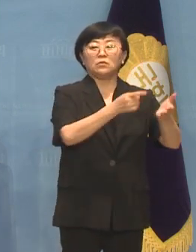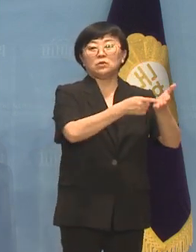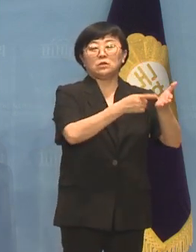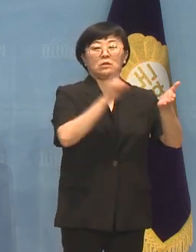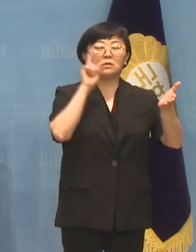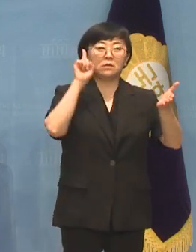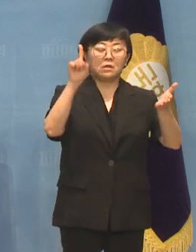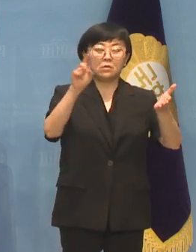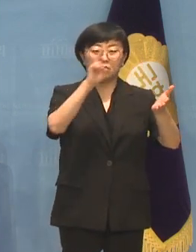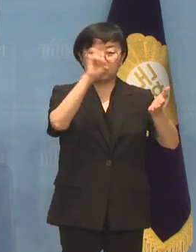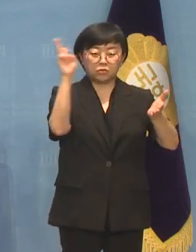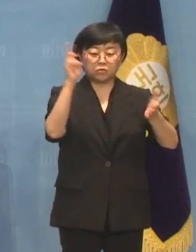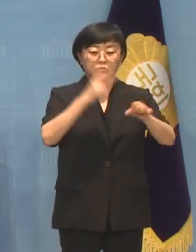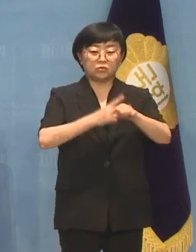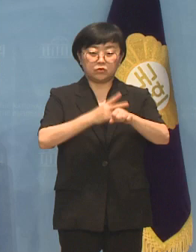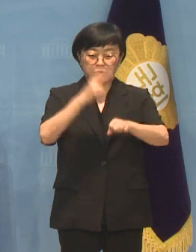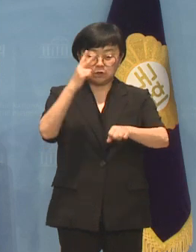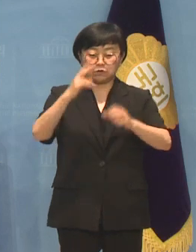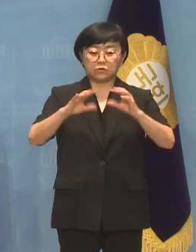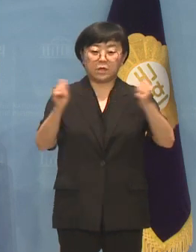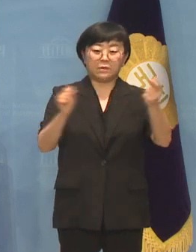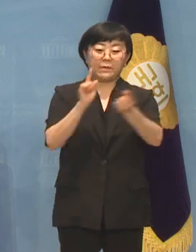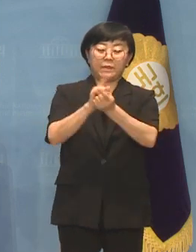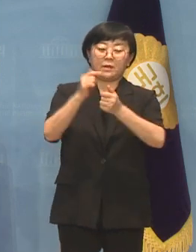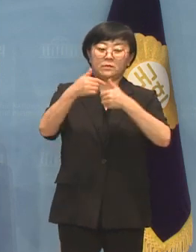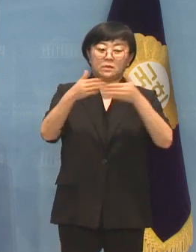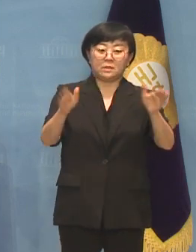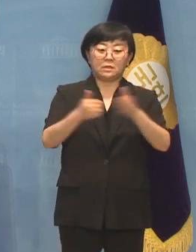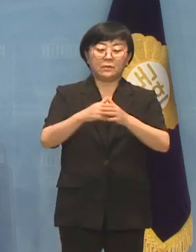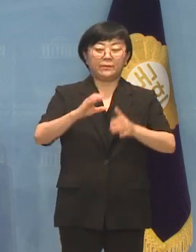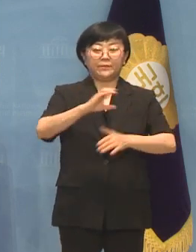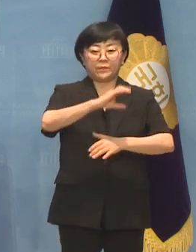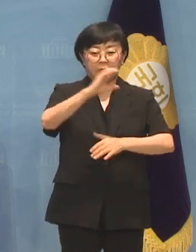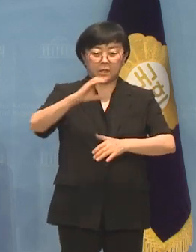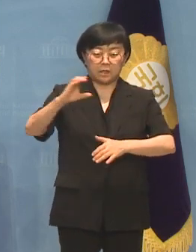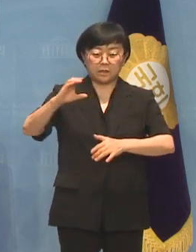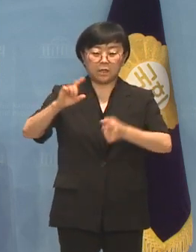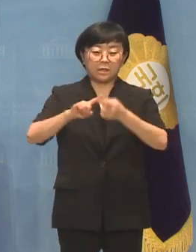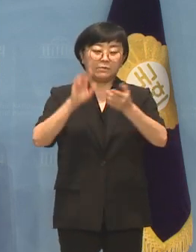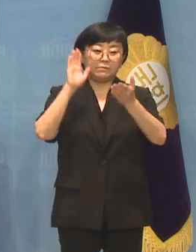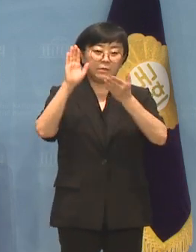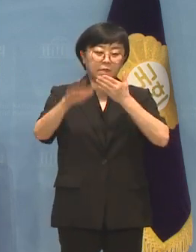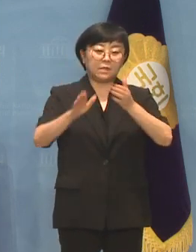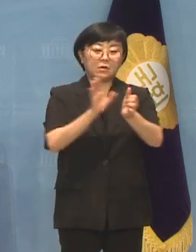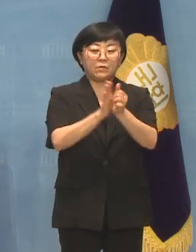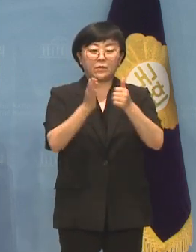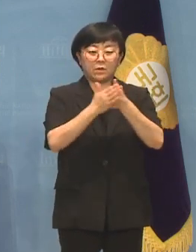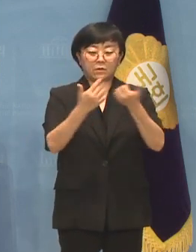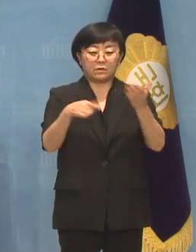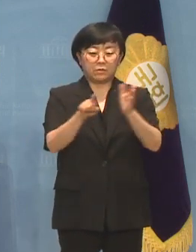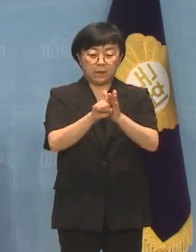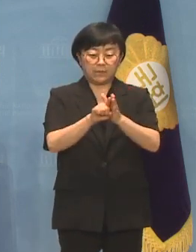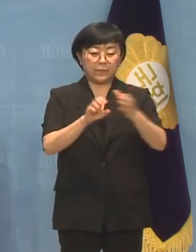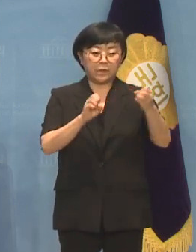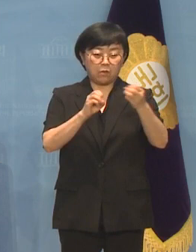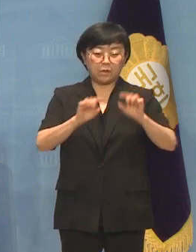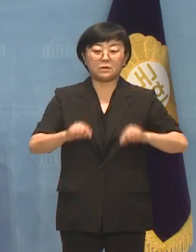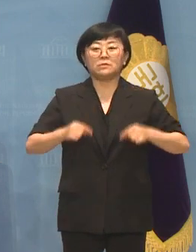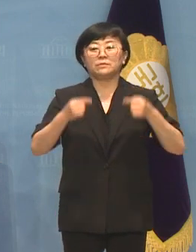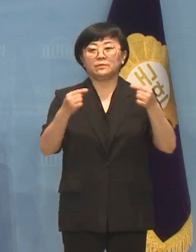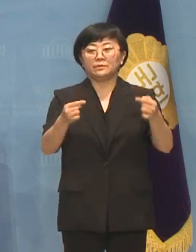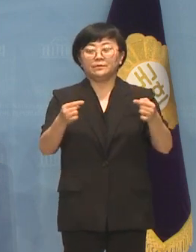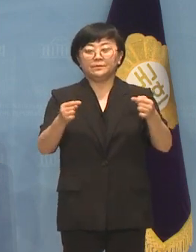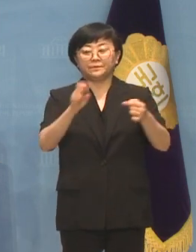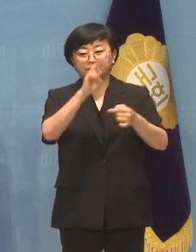내일 오후 2시 국회 접견실에서 한 캐나다 미래협력을 위한 의원 대화에 참석하고